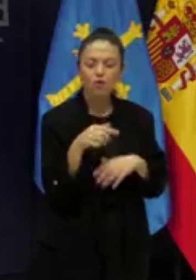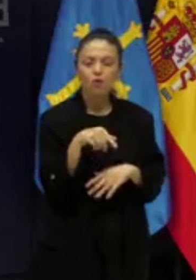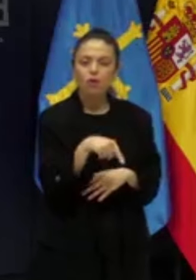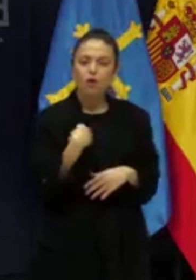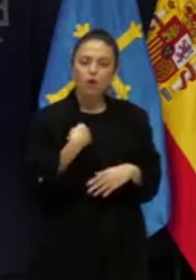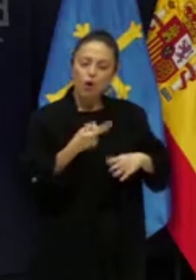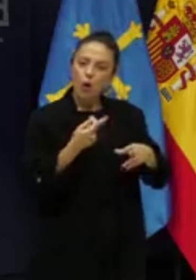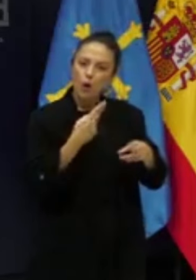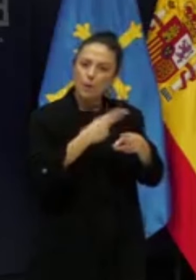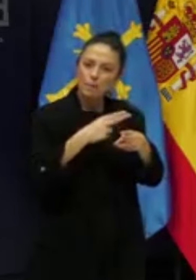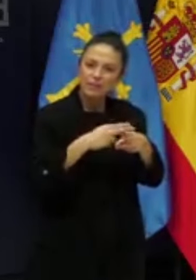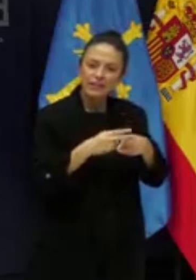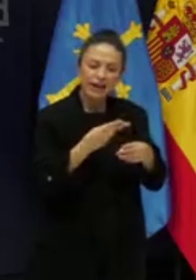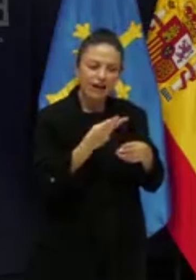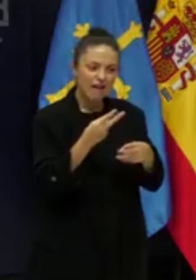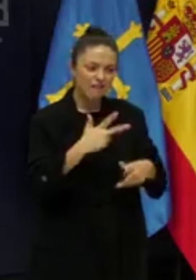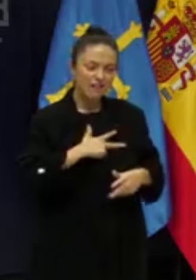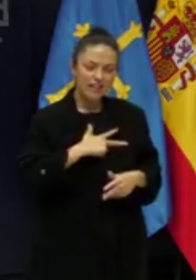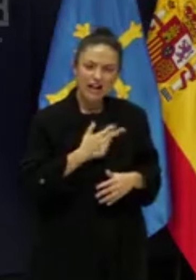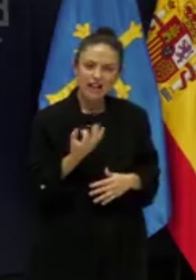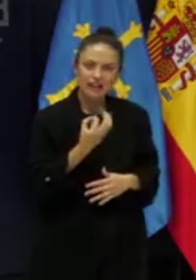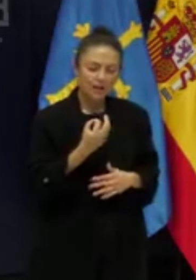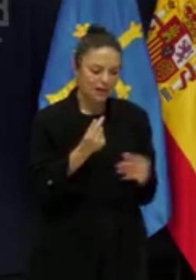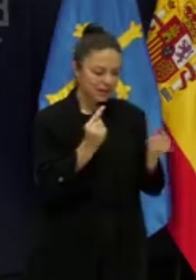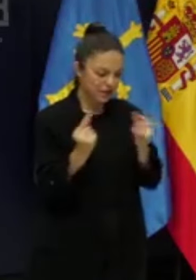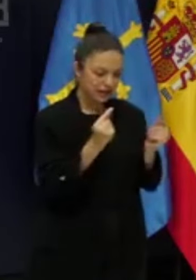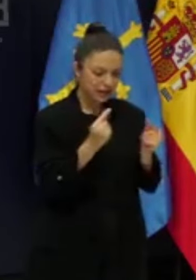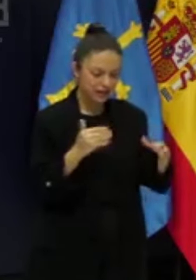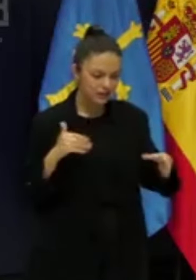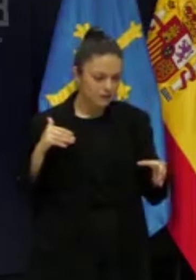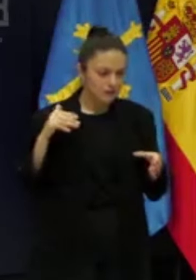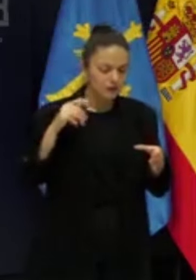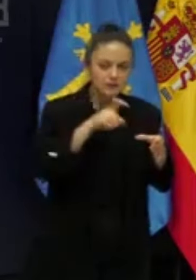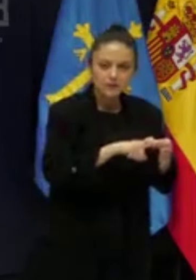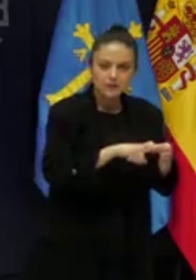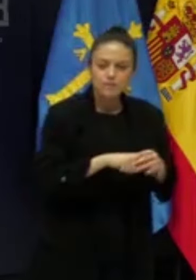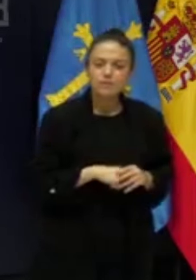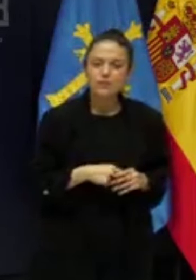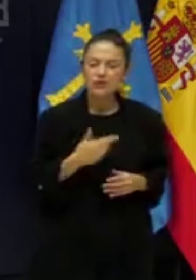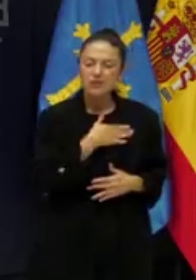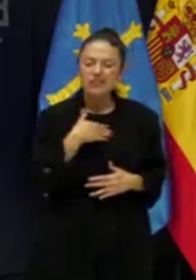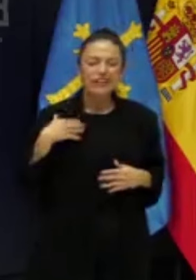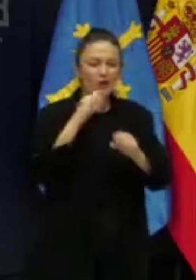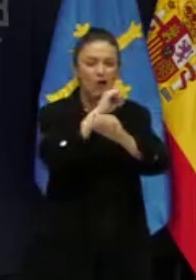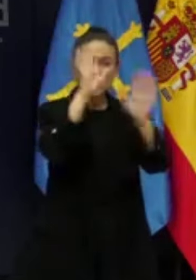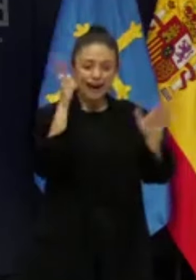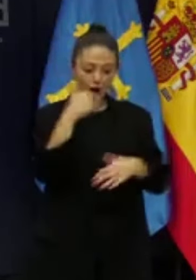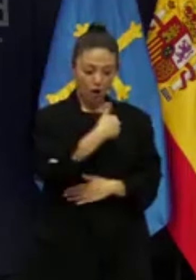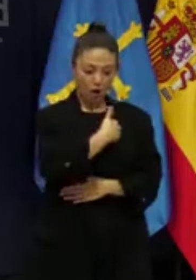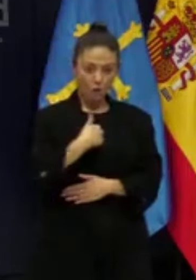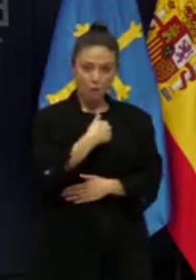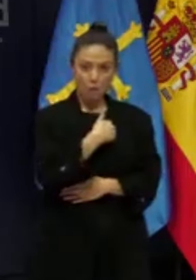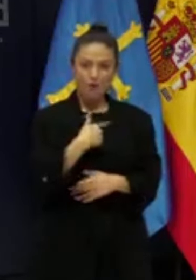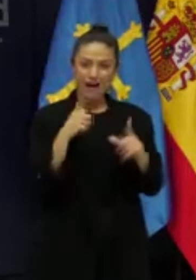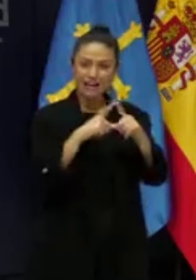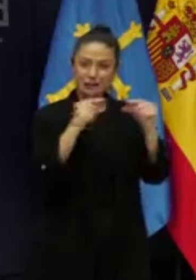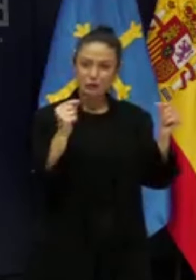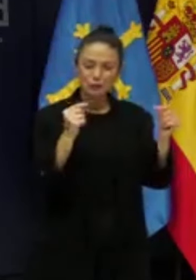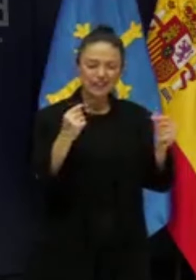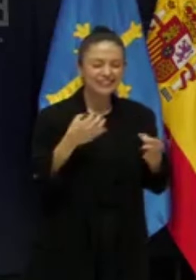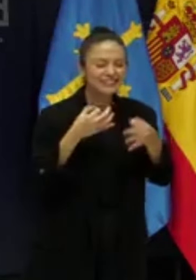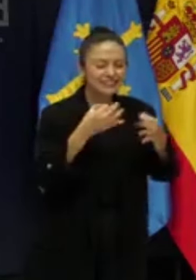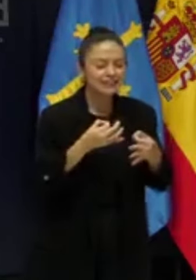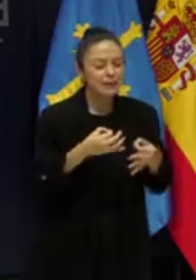Fiscal y Financiera entendemos, habrá que intervenir y debatir sobre este aspecto, quiero dejar clara la posición de Asturias, porque es la misma de